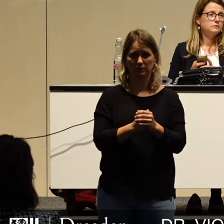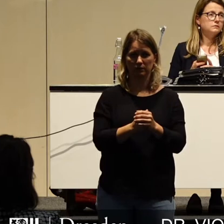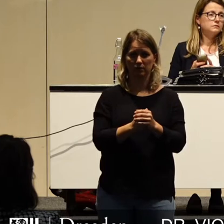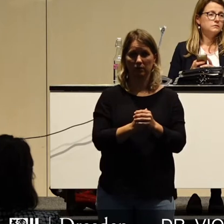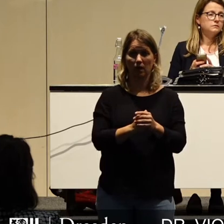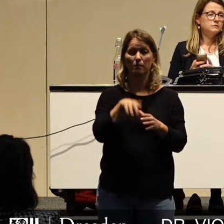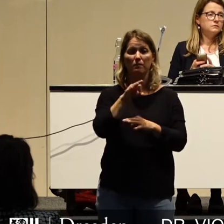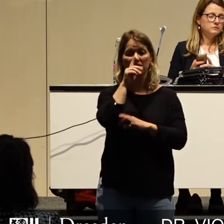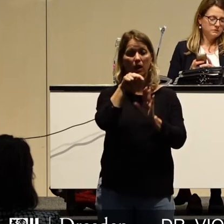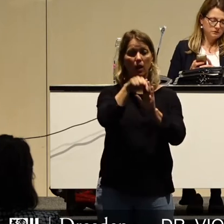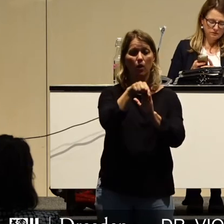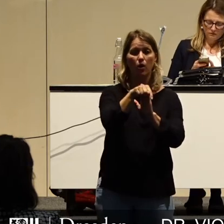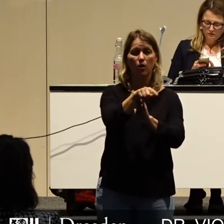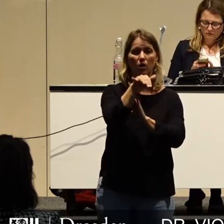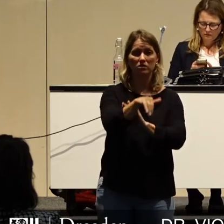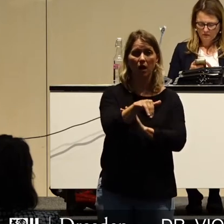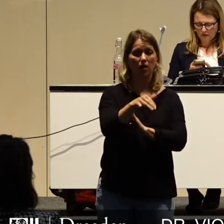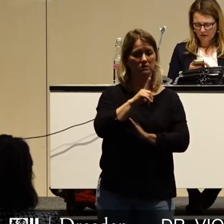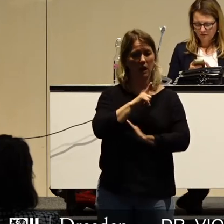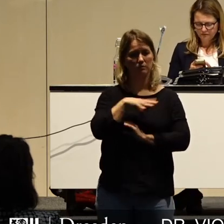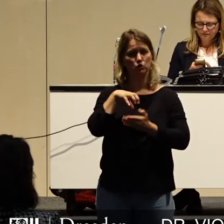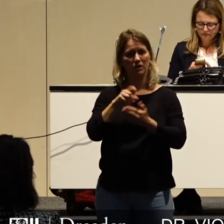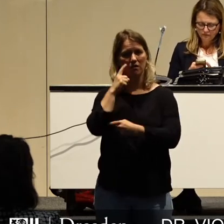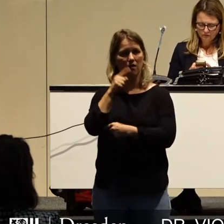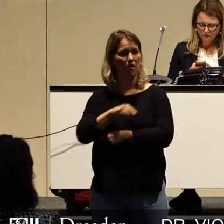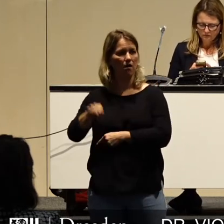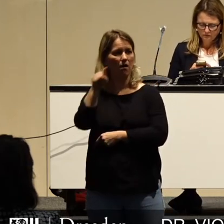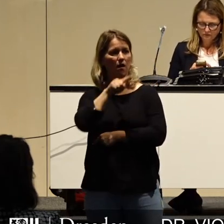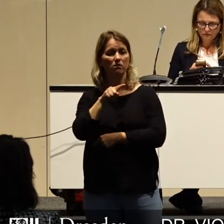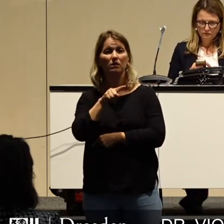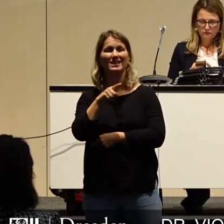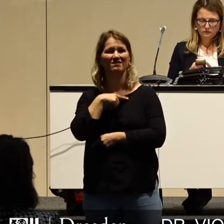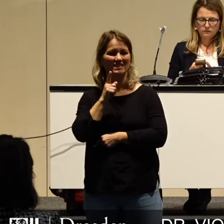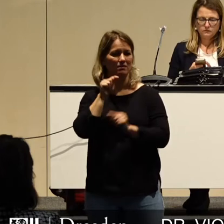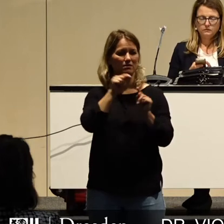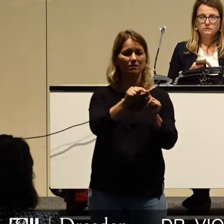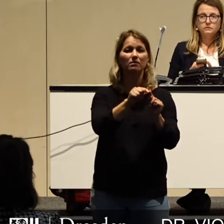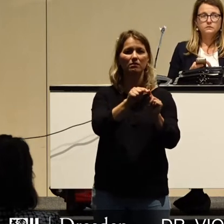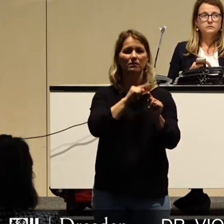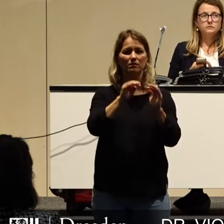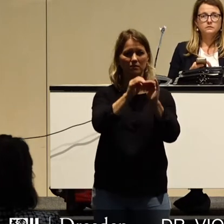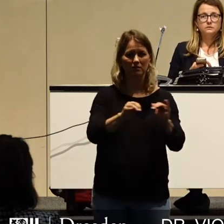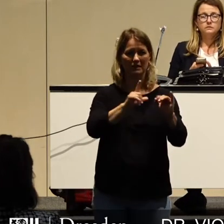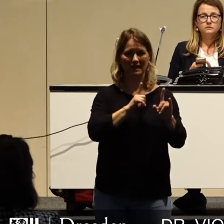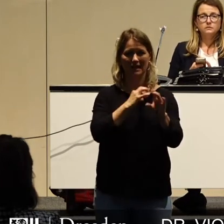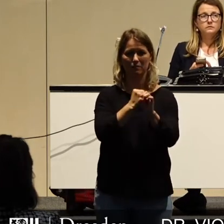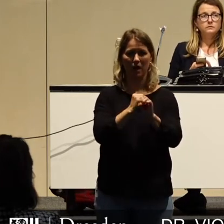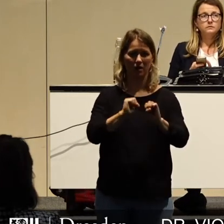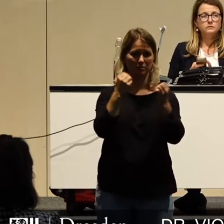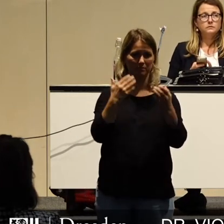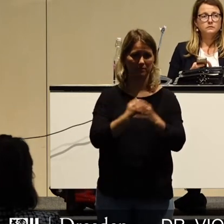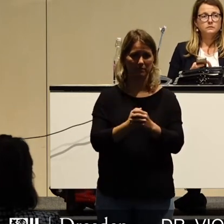mit bestem Wissen und Gewissen als Stadträtinnen und Stadträte in diesen Haushalt hineingerissen haben. Ich nenne nur, völlig